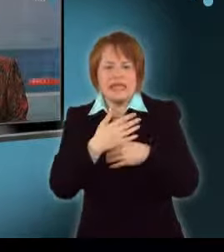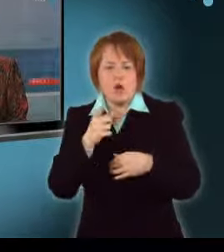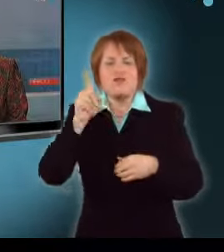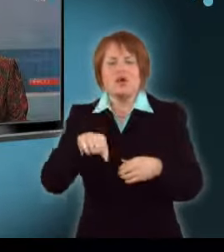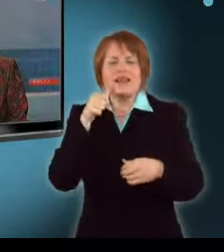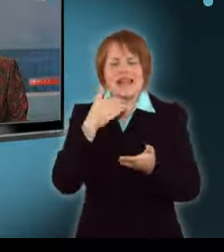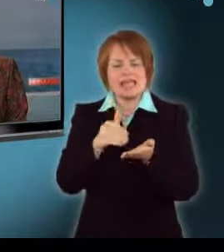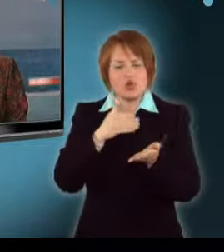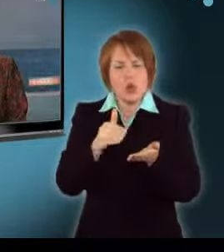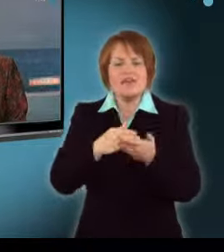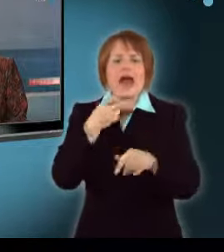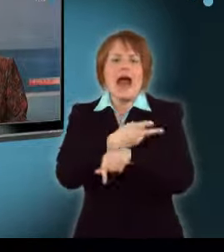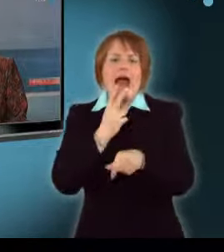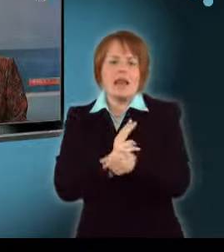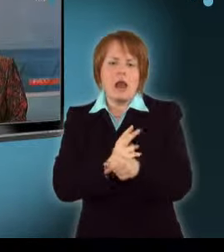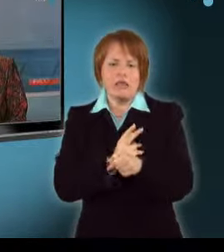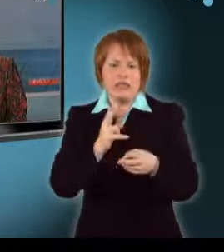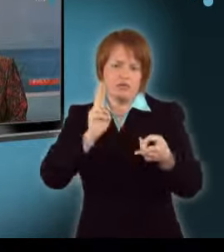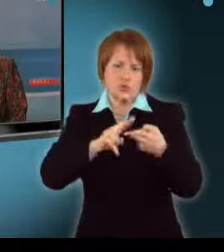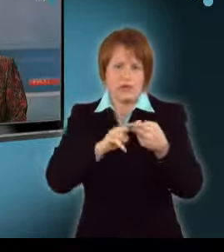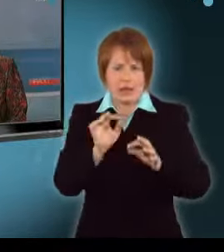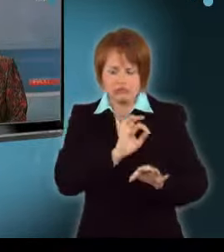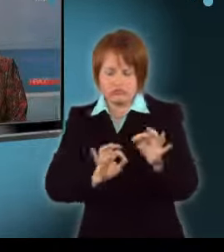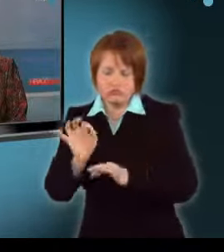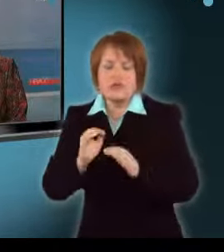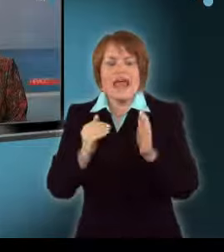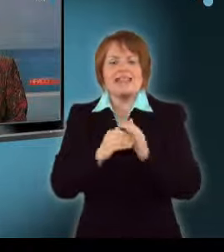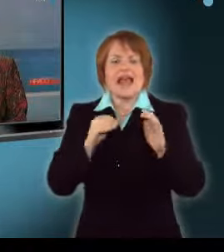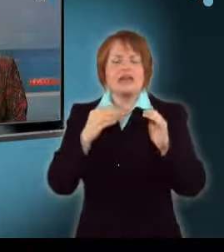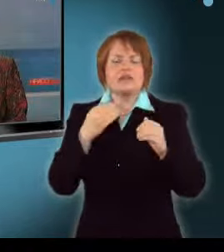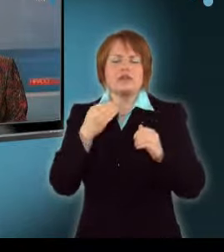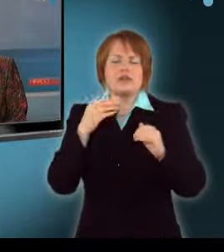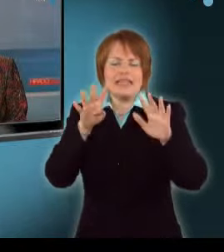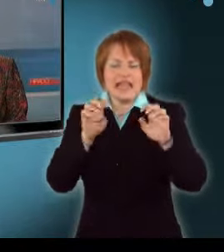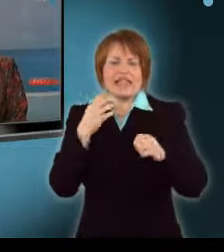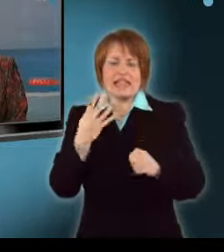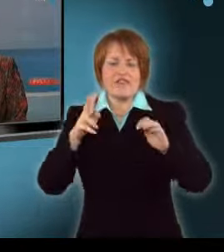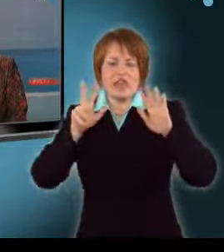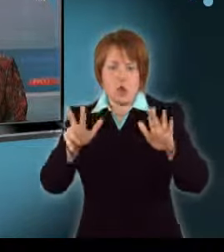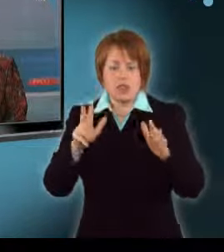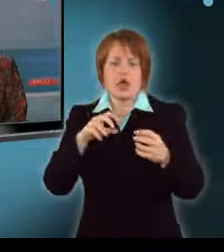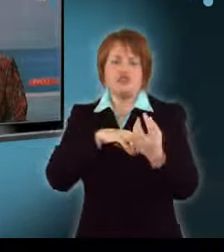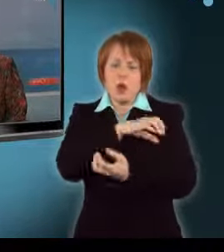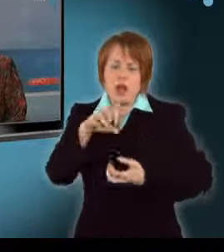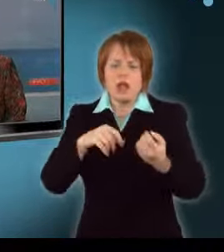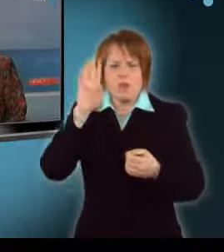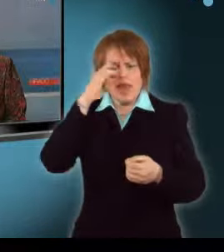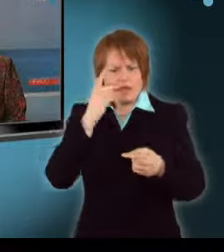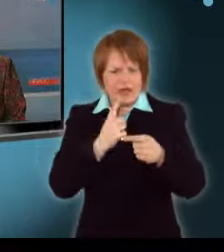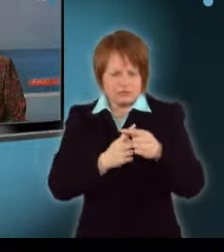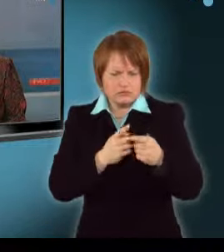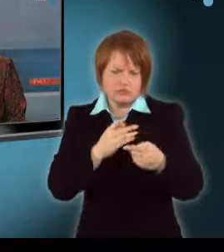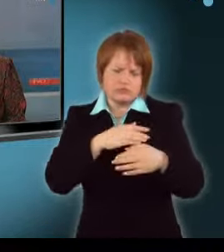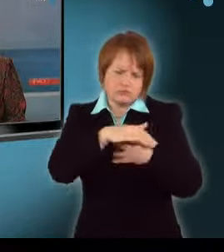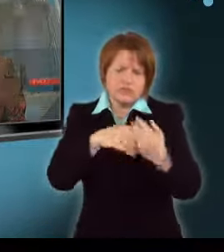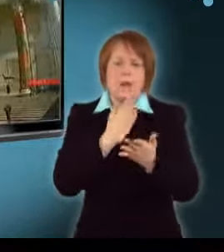fél évben. Az 1848-as forradalom évfordulójára rendezett ünnepségsorozat már 9-én elkezdődik.